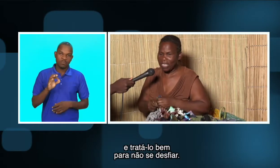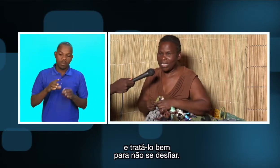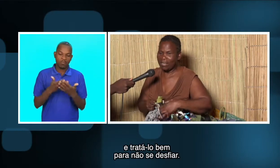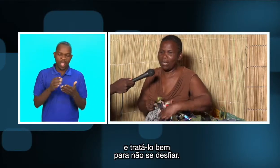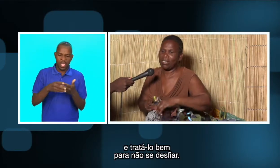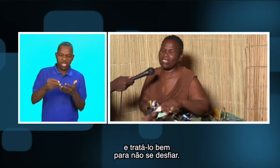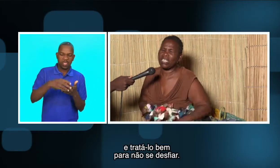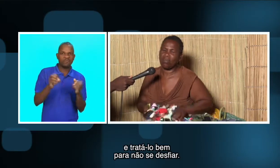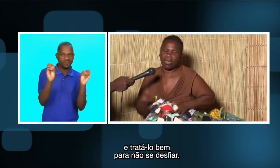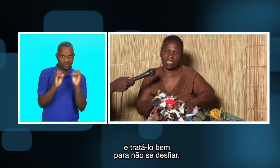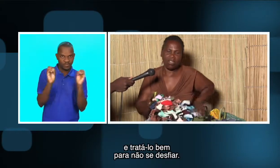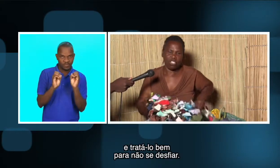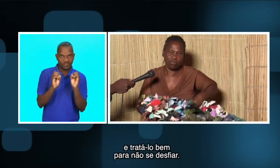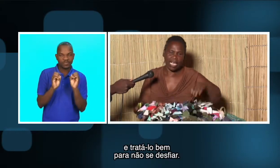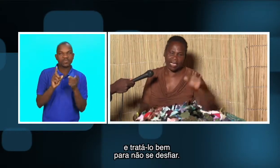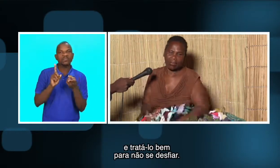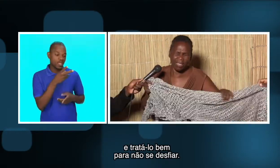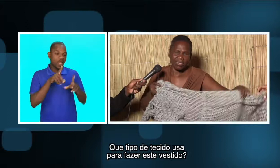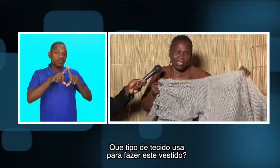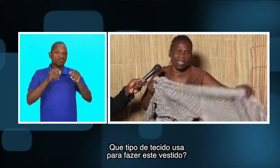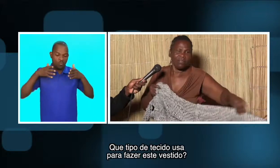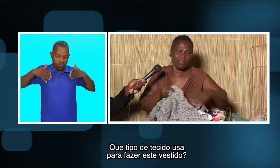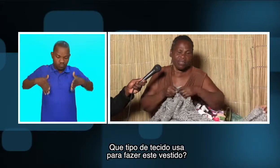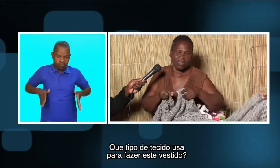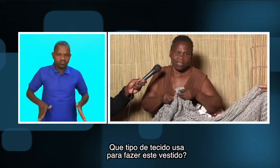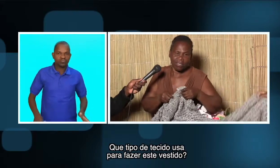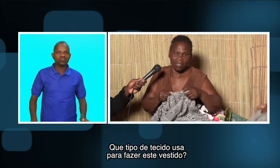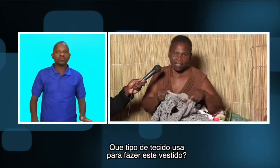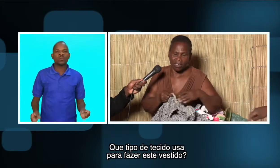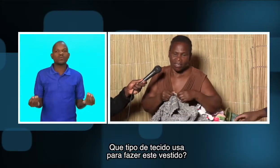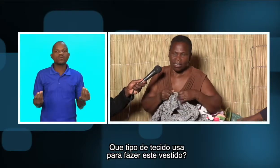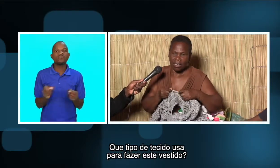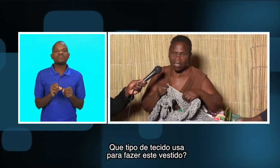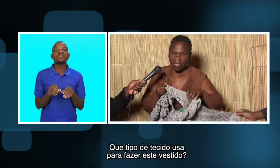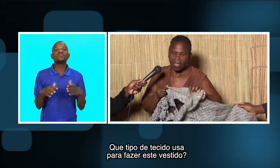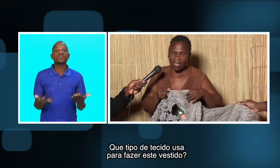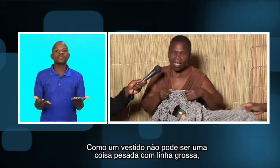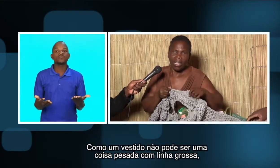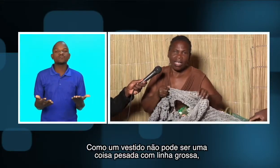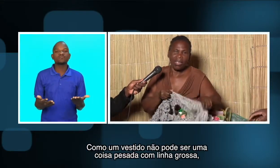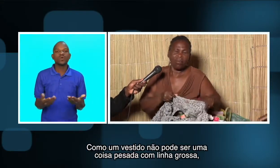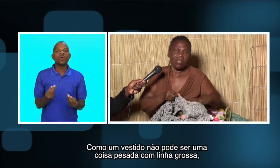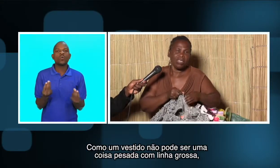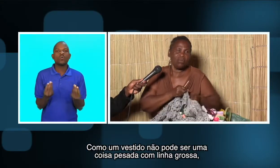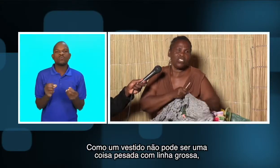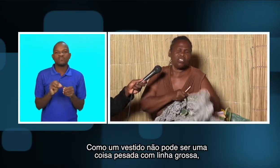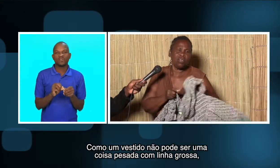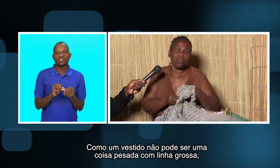tratar bem esse saco, para não desfiar. O que tipo de tecido aqui é usado? É, é, como um vestido não pode